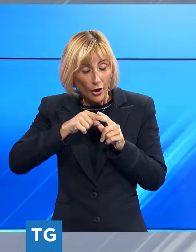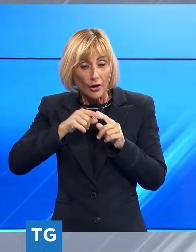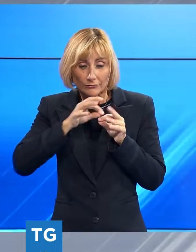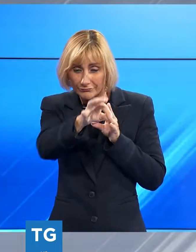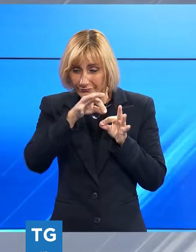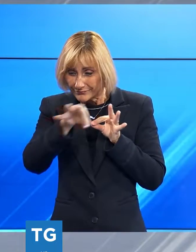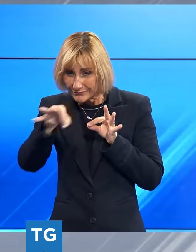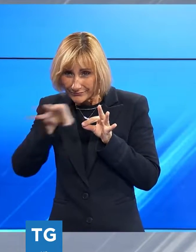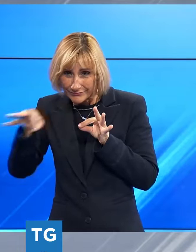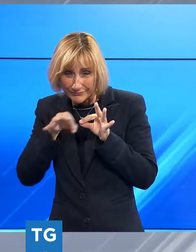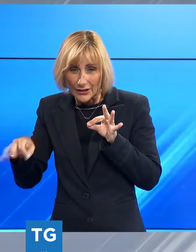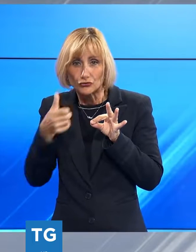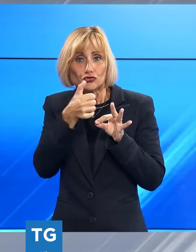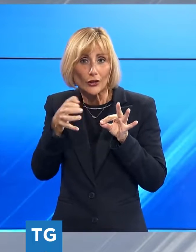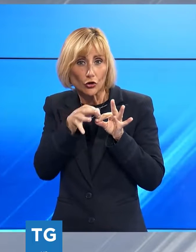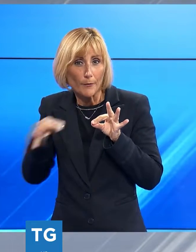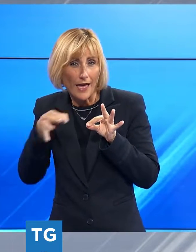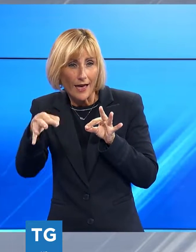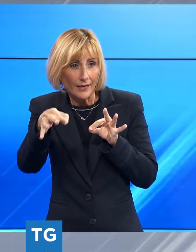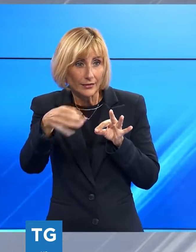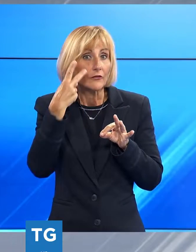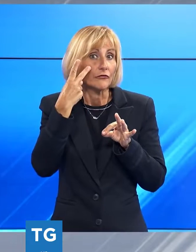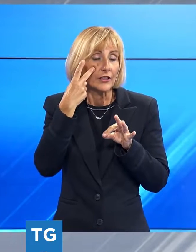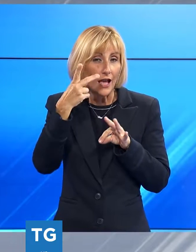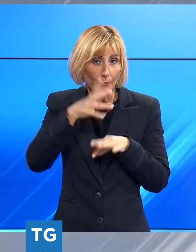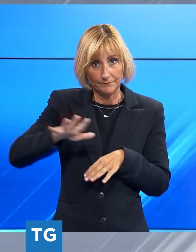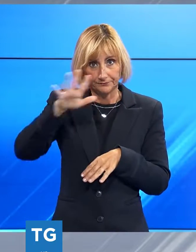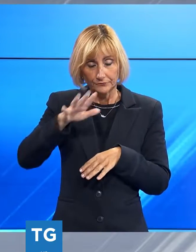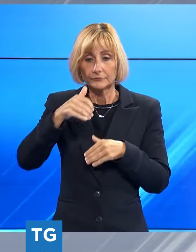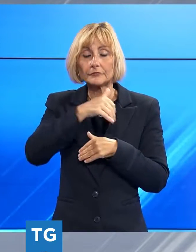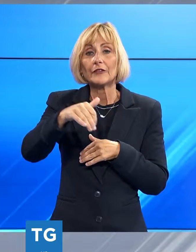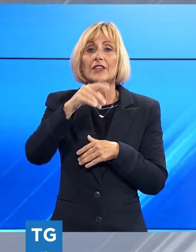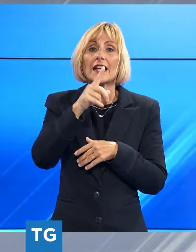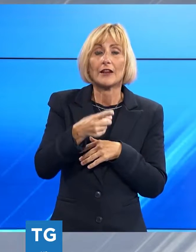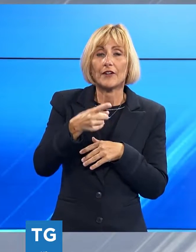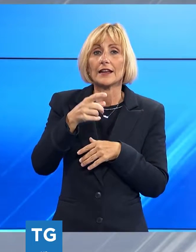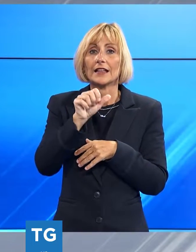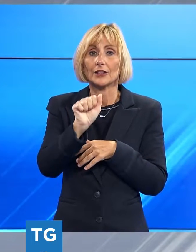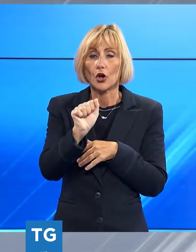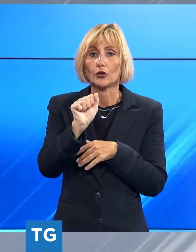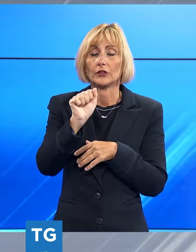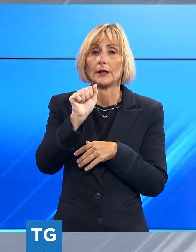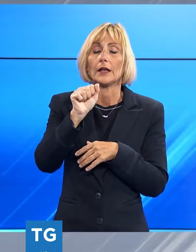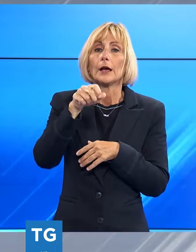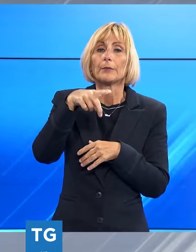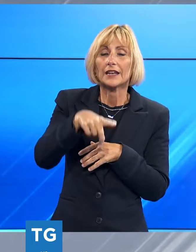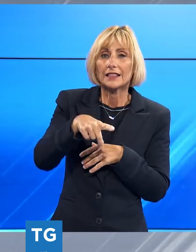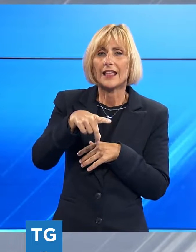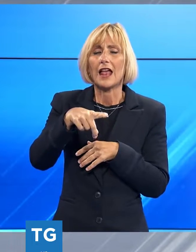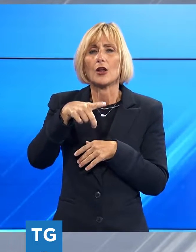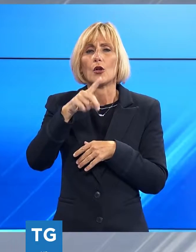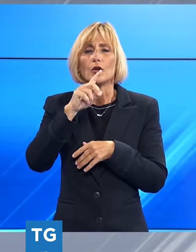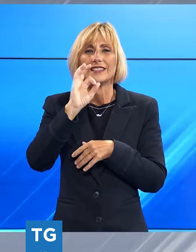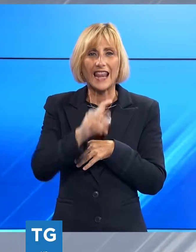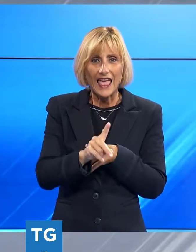metri dalla zona del caso manifesto, vediamo appunto anche la piantina, nelle vie Galvani, Andreotti, Pirandello, Verga, Cava, Grazia, Deledda e